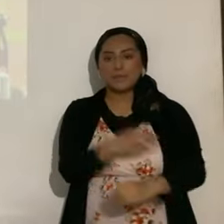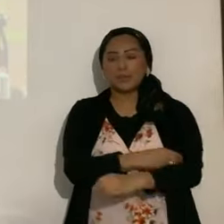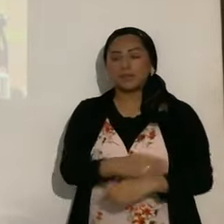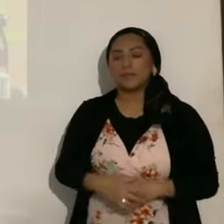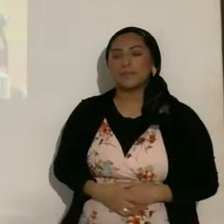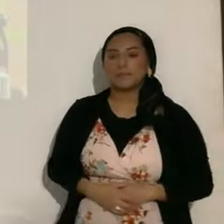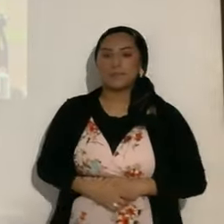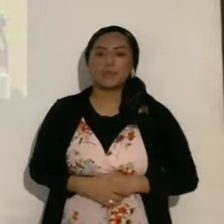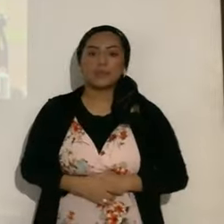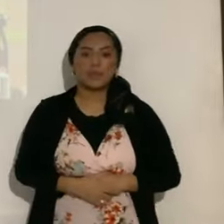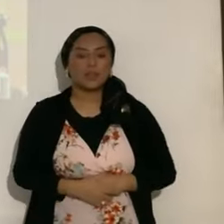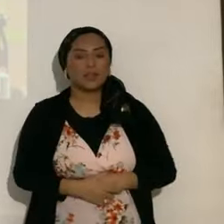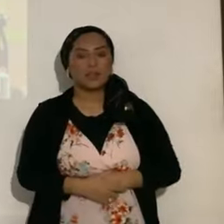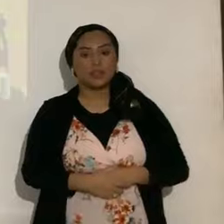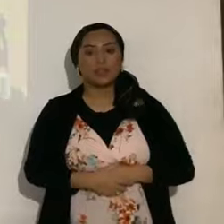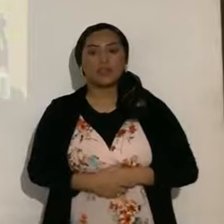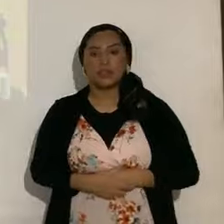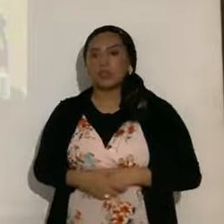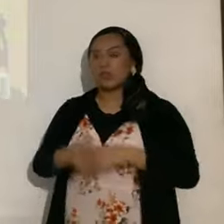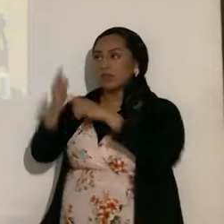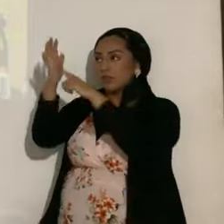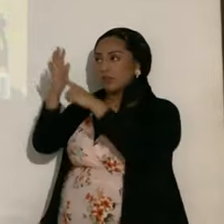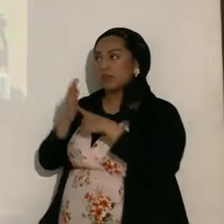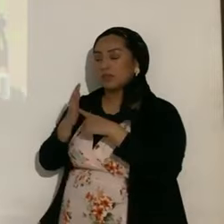la señal, de los cuernos del diablo,